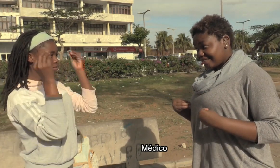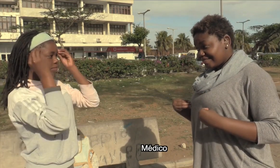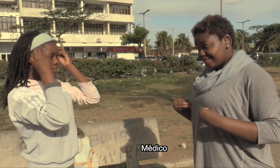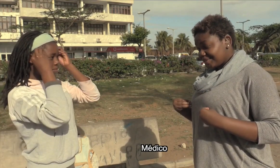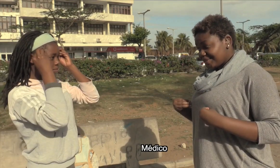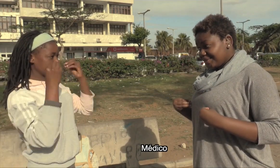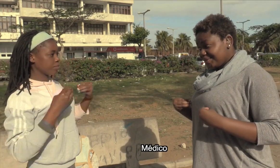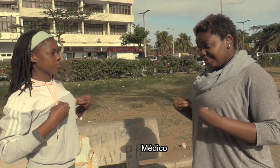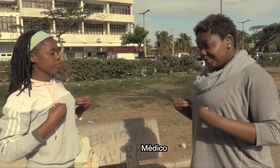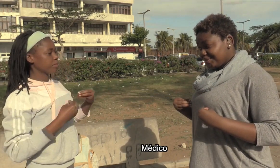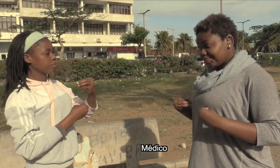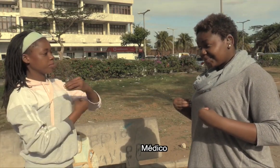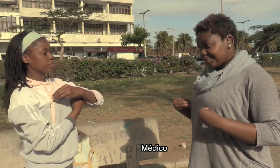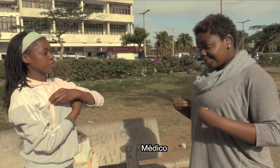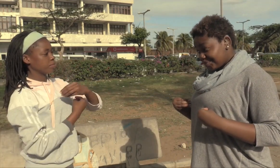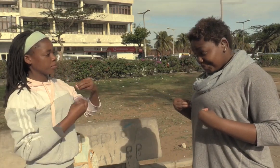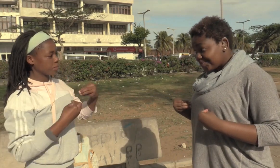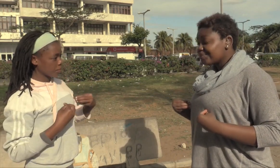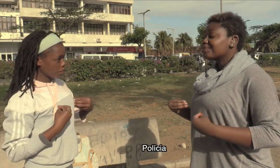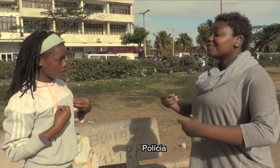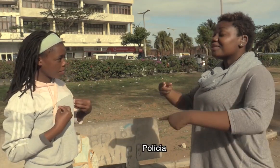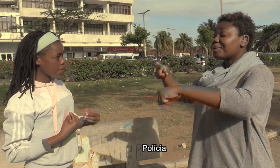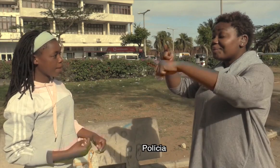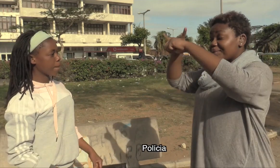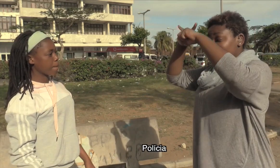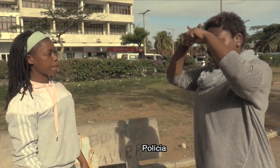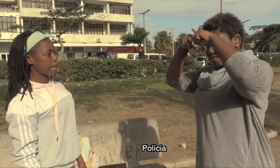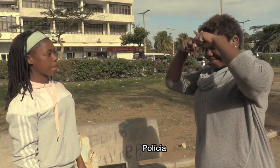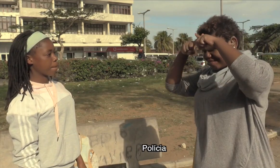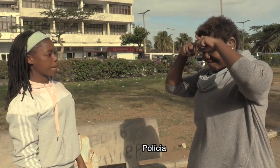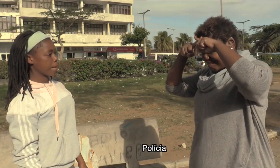Médico. Médico.